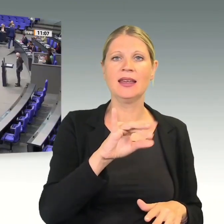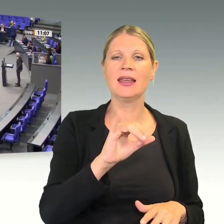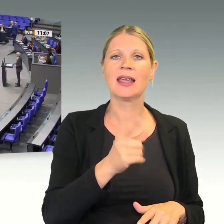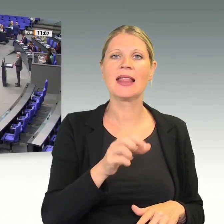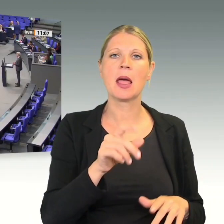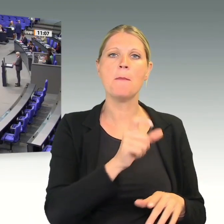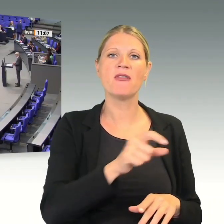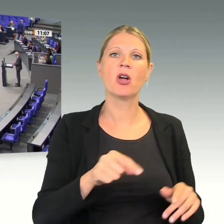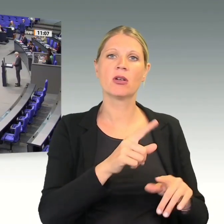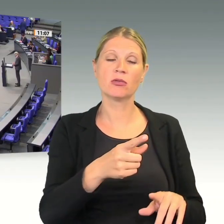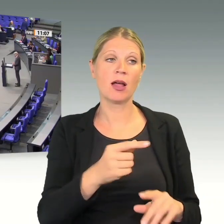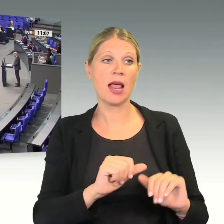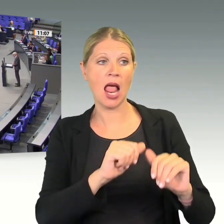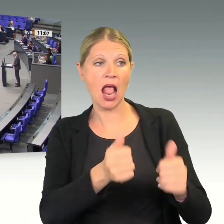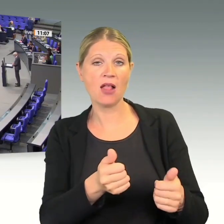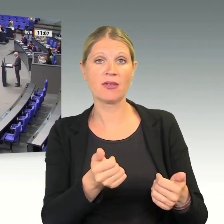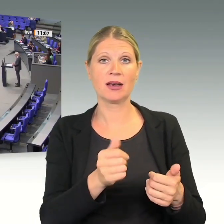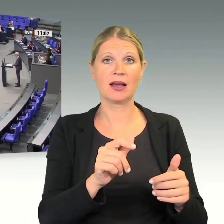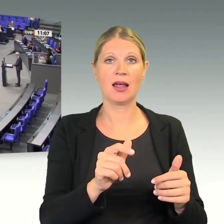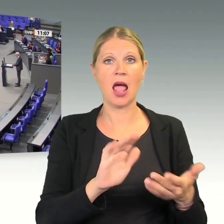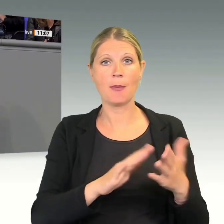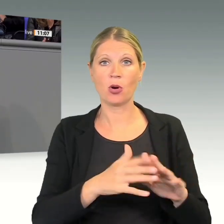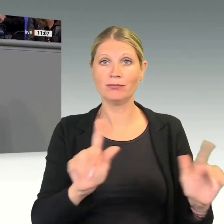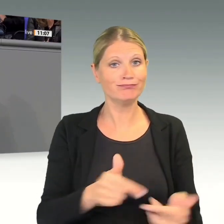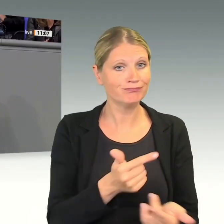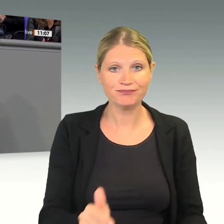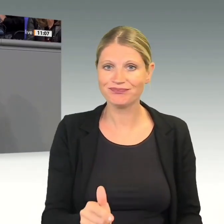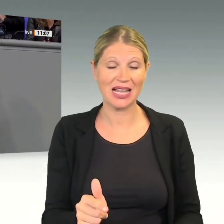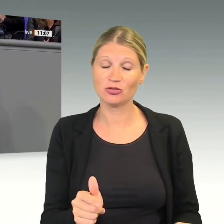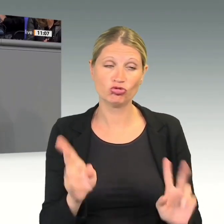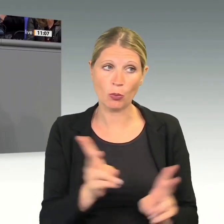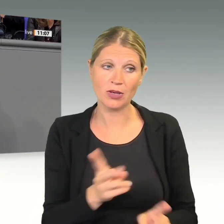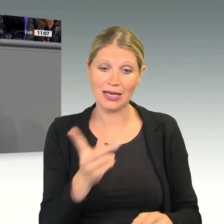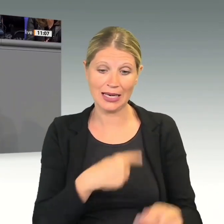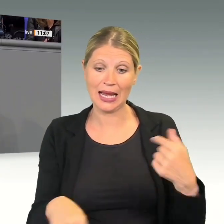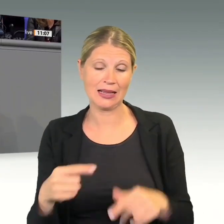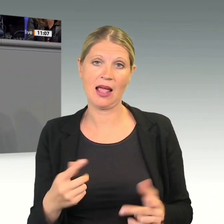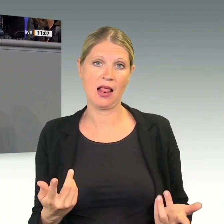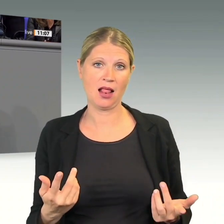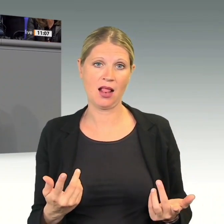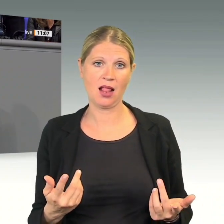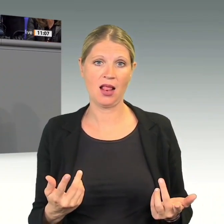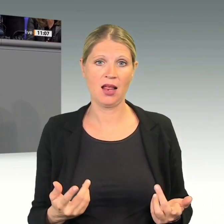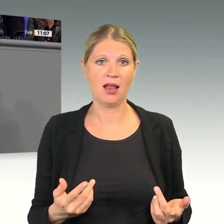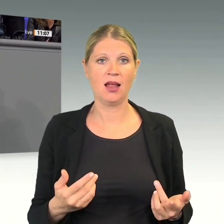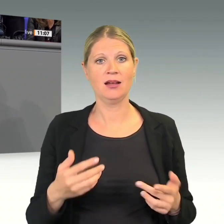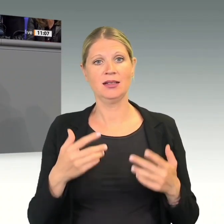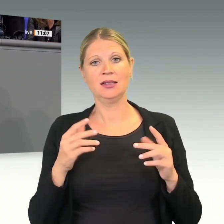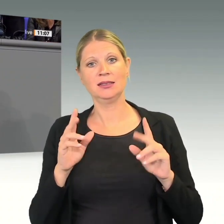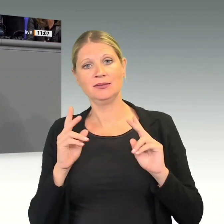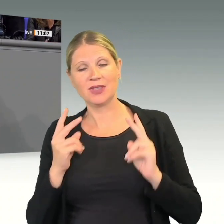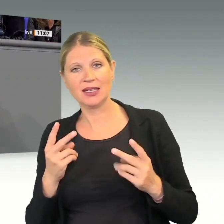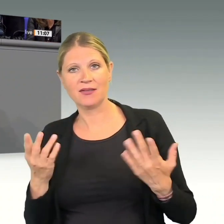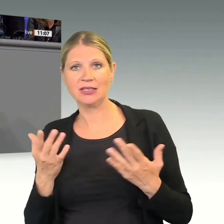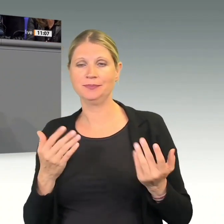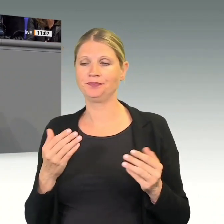Handelsabkommen sind politische Gestaltungsinstrumente, und da geht es um politische Signale an die Partner und an die Welt.